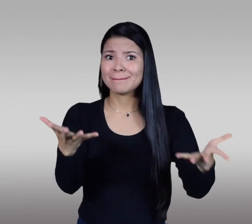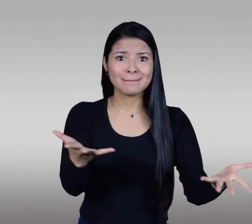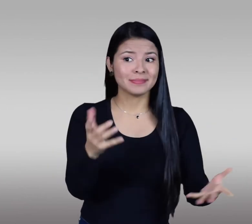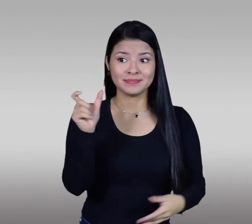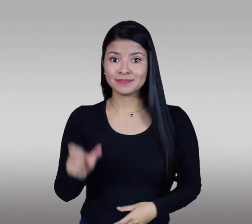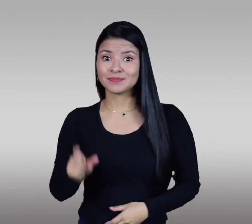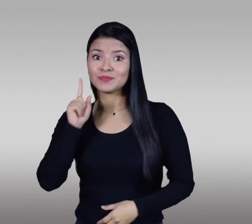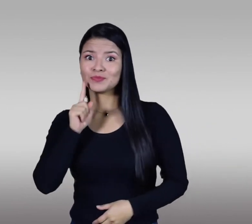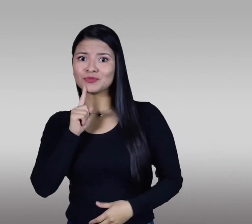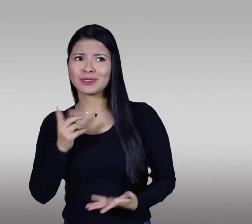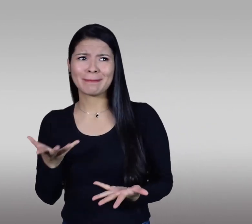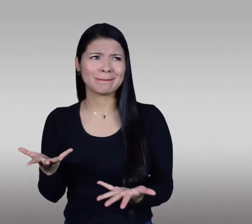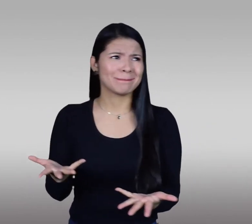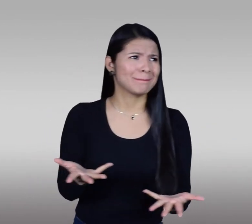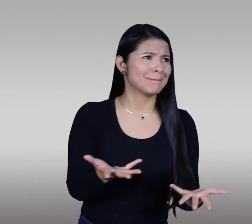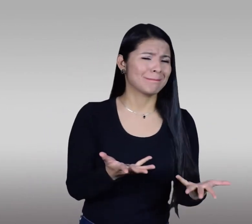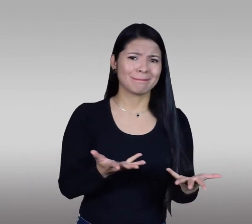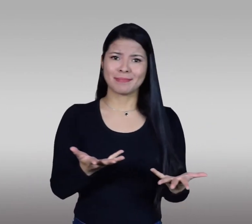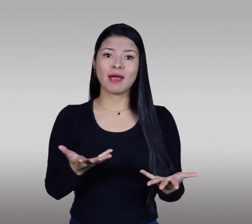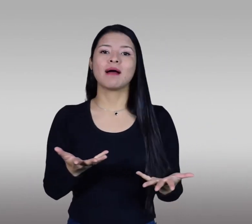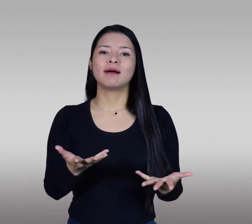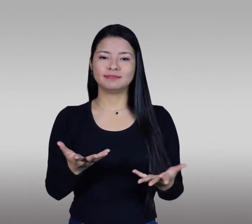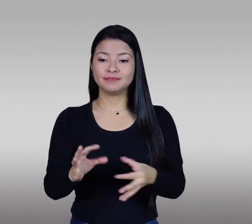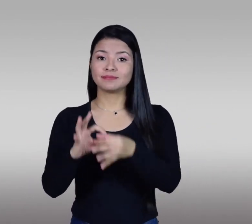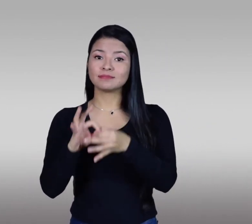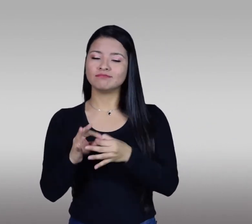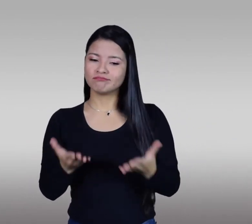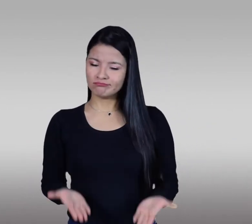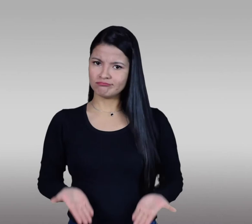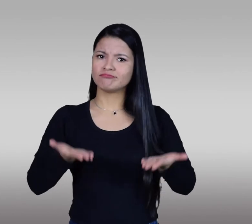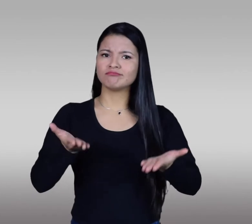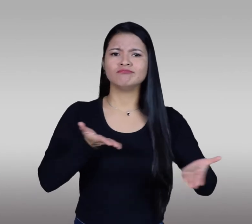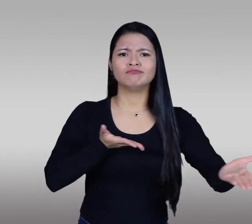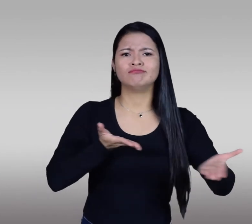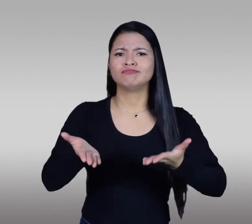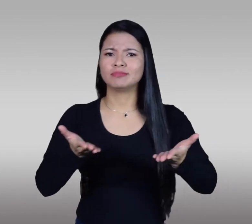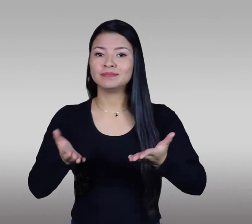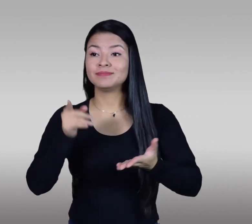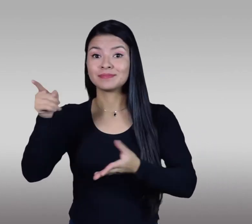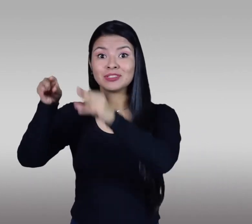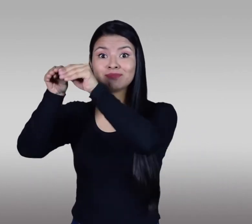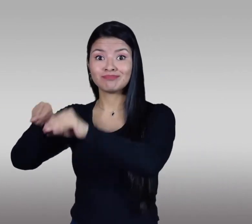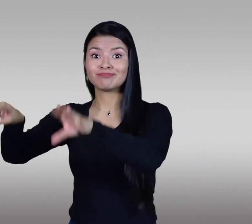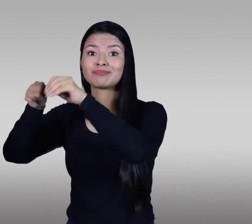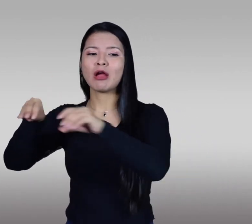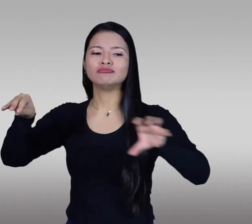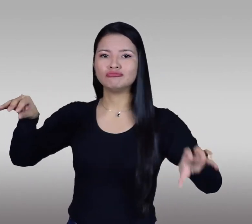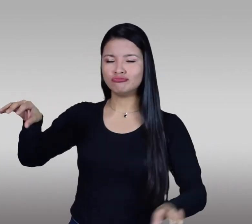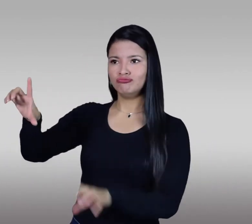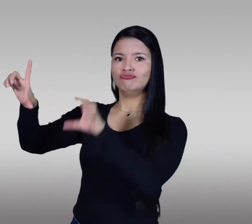Muchos de estos no son accesibles. Es por este motivo que FENAS Call ofrece el servicio de interpretación para videos, permitiendo de